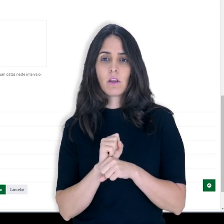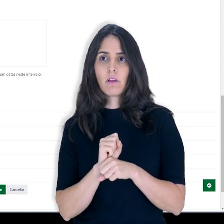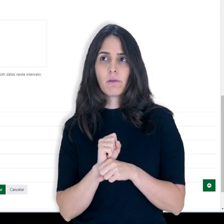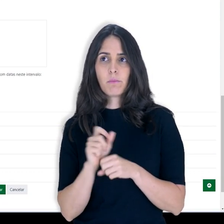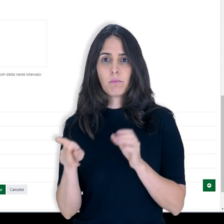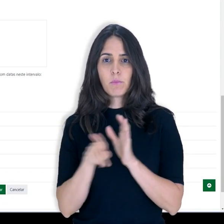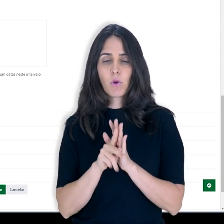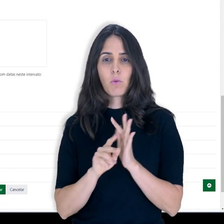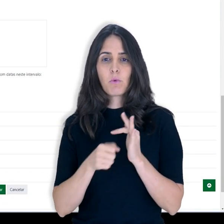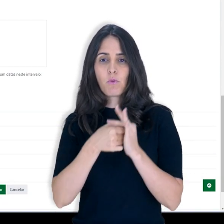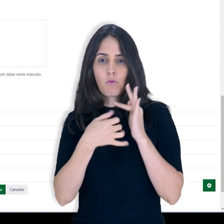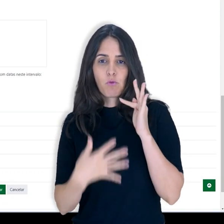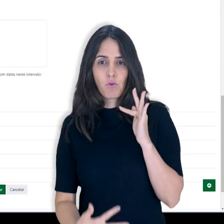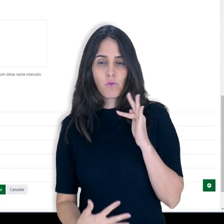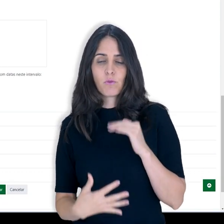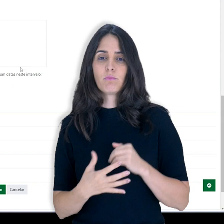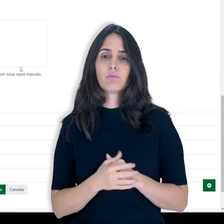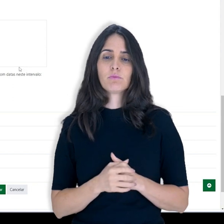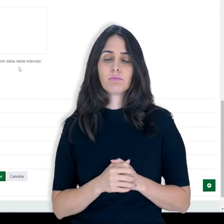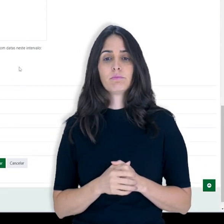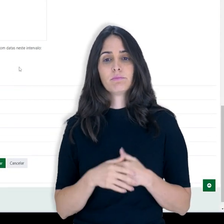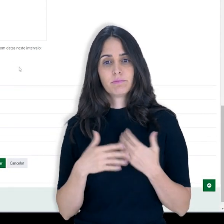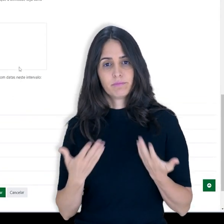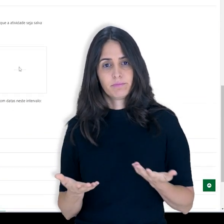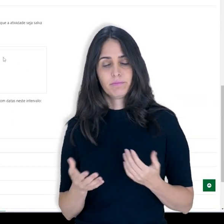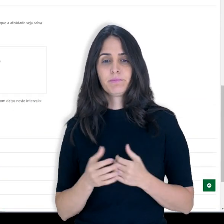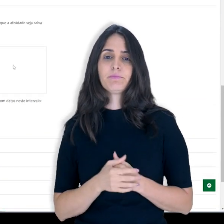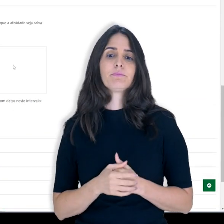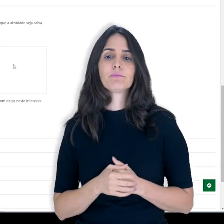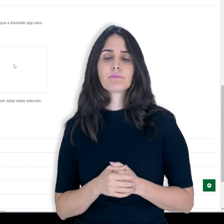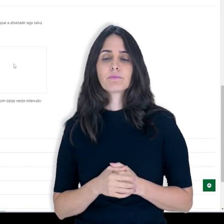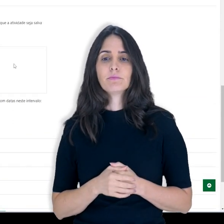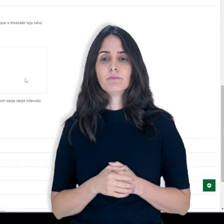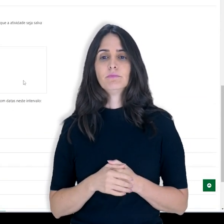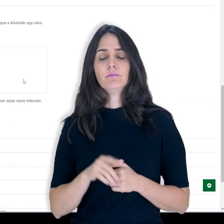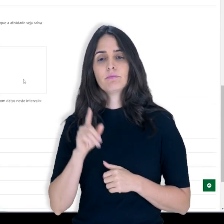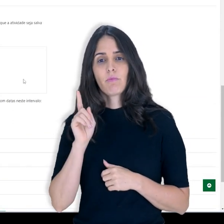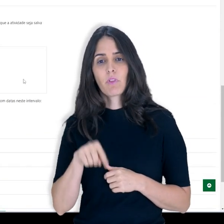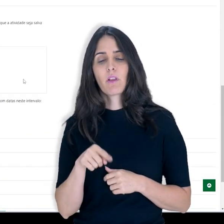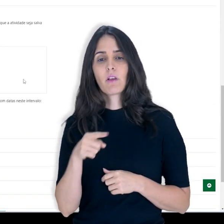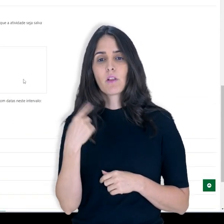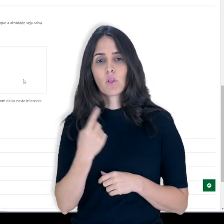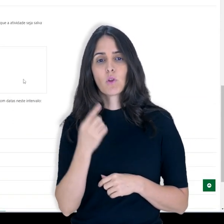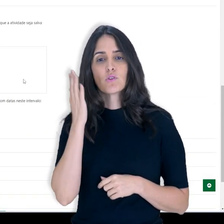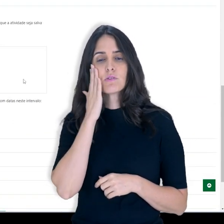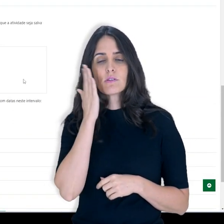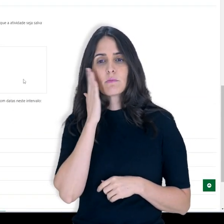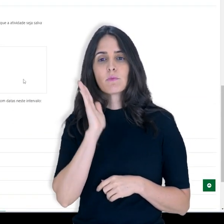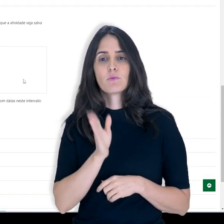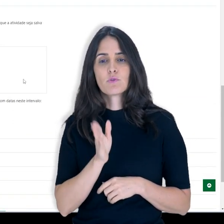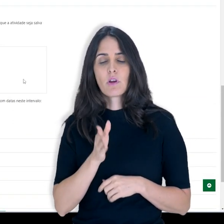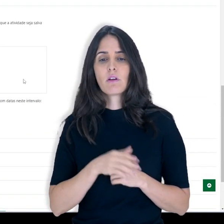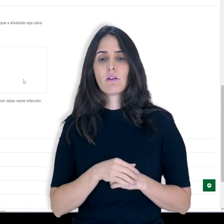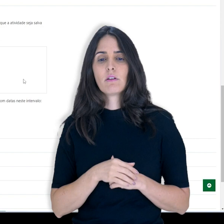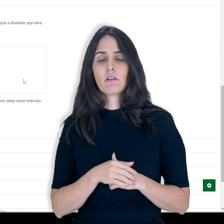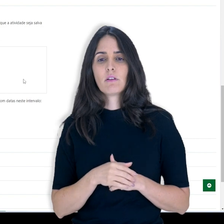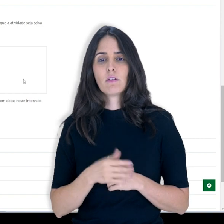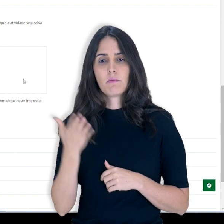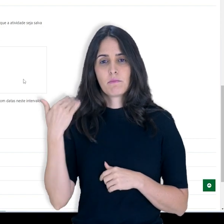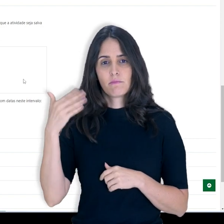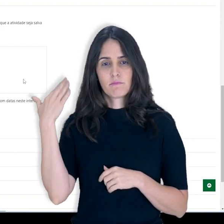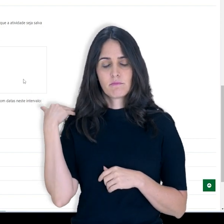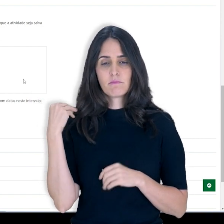máxima deste fórum. Esta é uma opção. Nessa opção já é a opção que nós